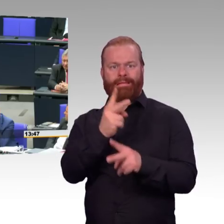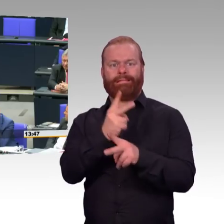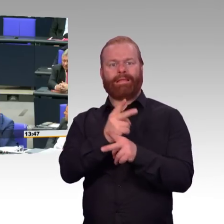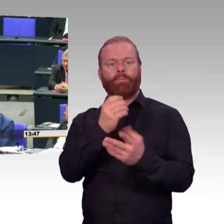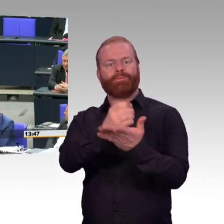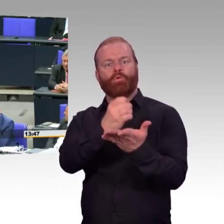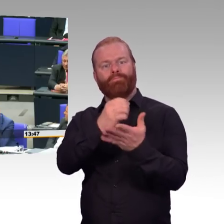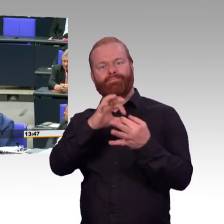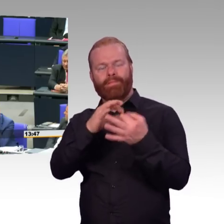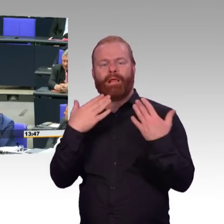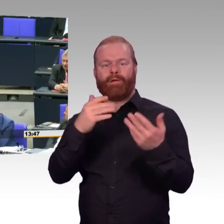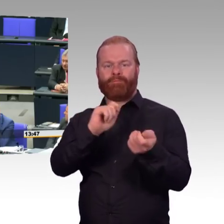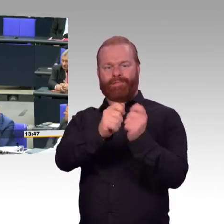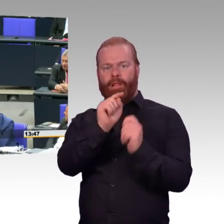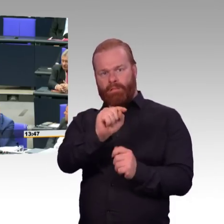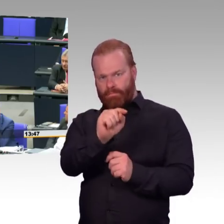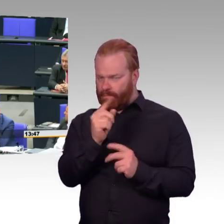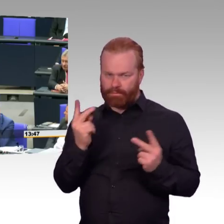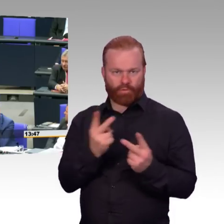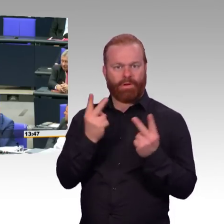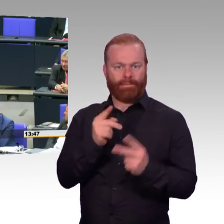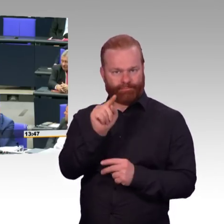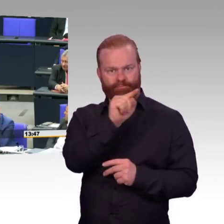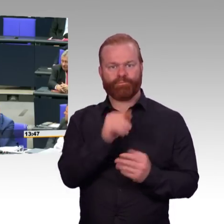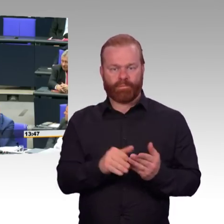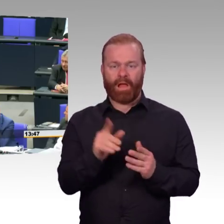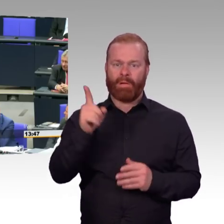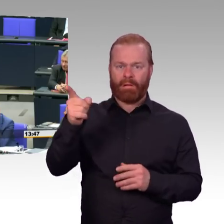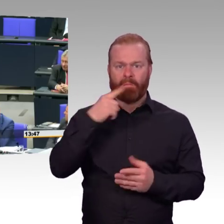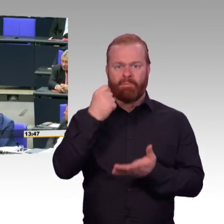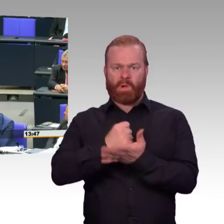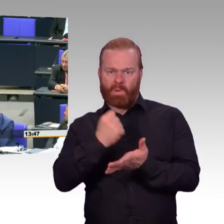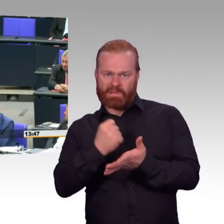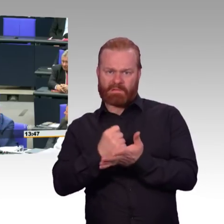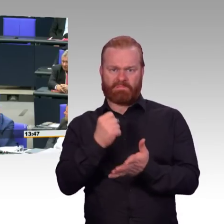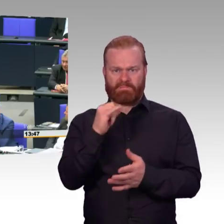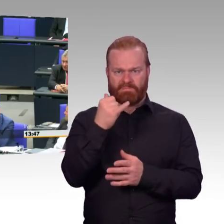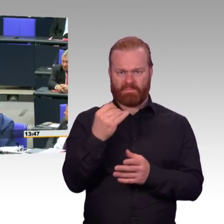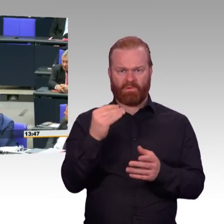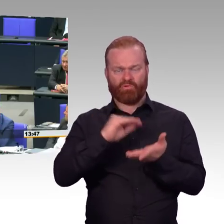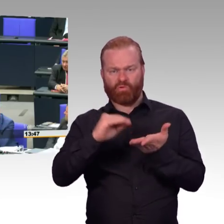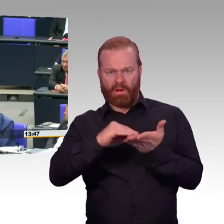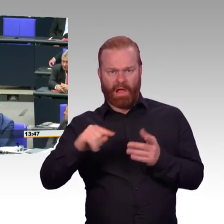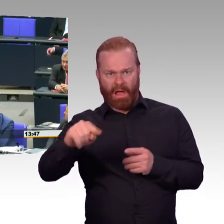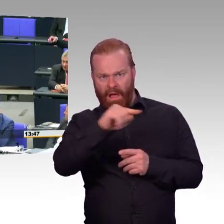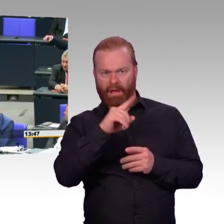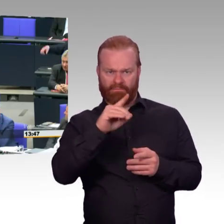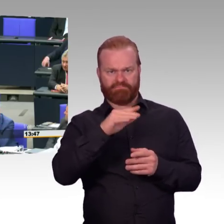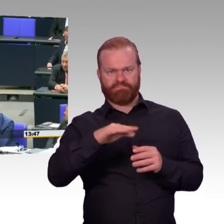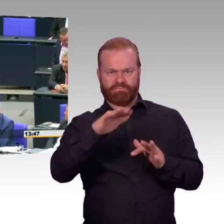Schüler im Alter von 16, von 17, von 18 oder auch 19 Jahren seien irgendwie fremdgesteuert, dann haben Sie etwas nicht